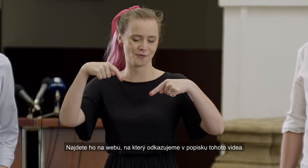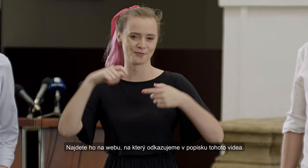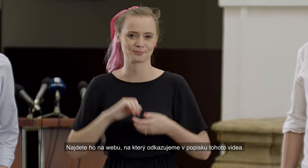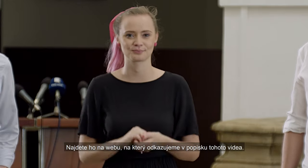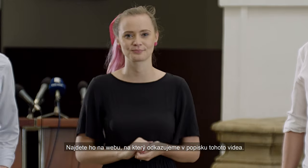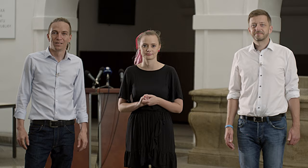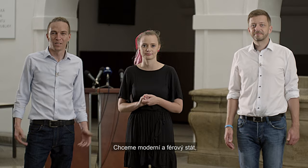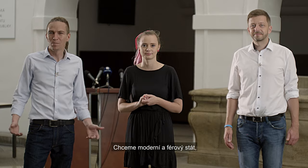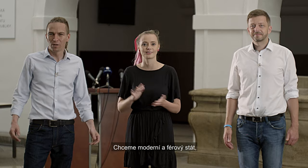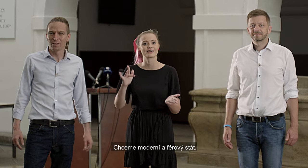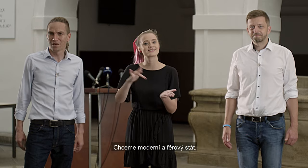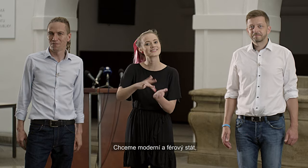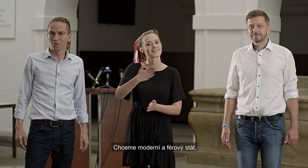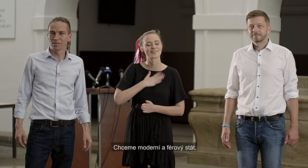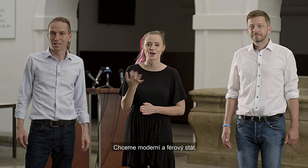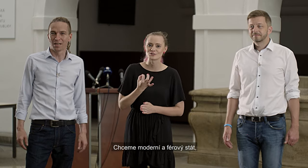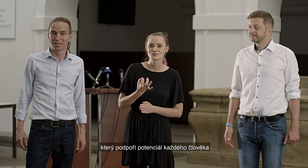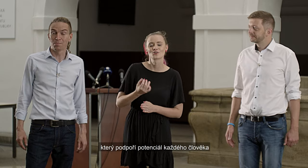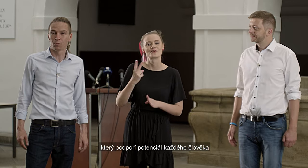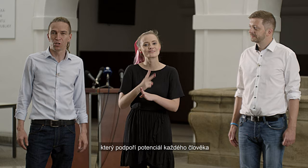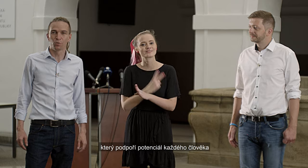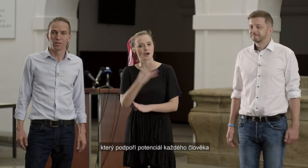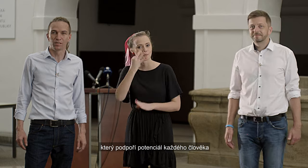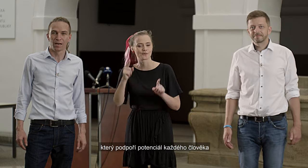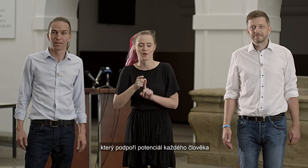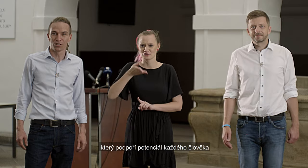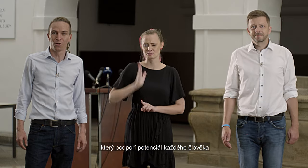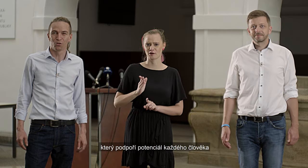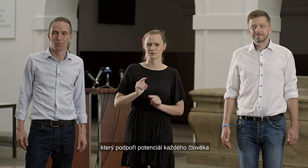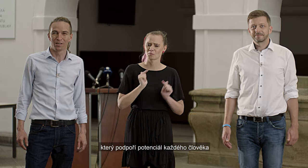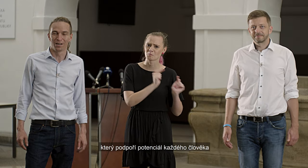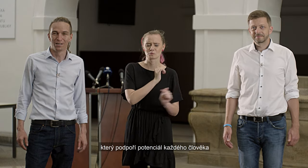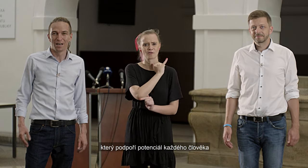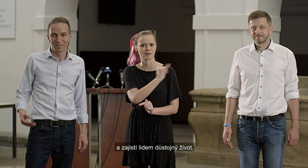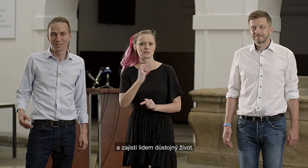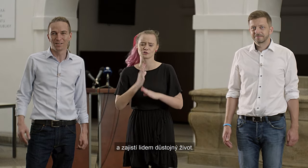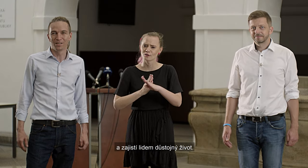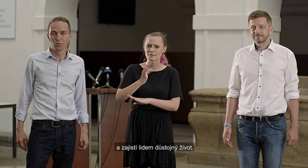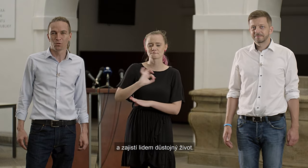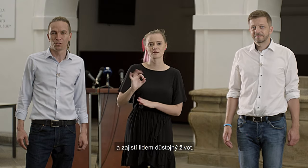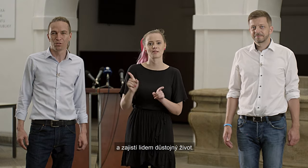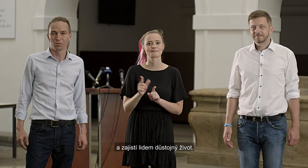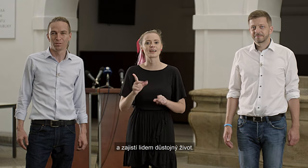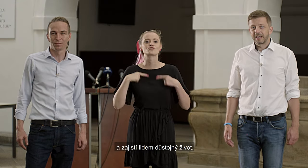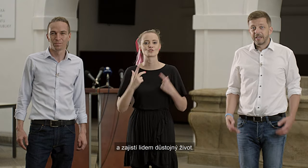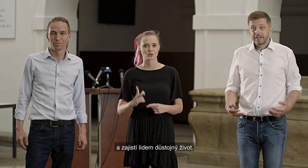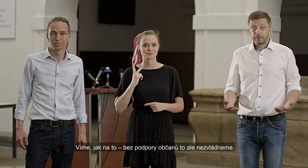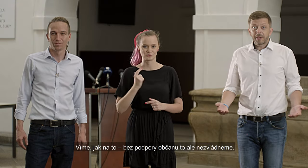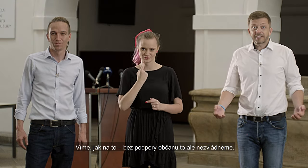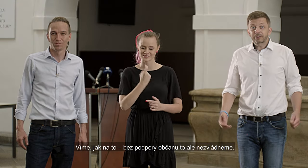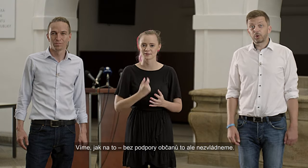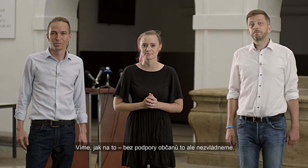videa. Chceme moderní a férový stát, který podpoří potenciál každého člověka a zajistí lidem důstojný život.